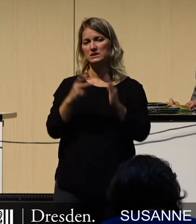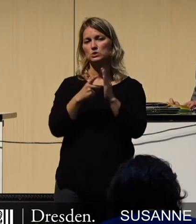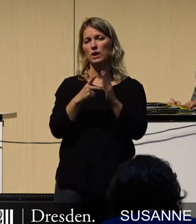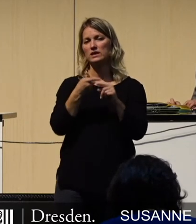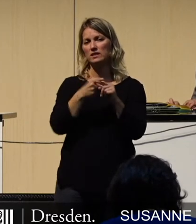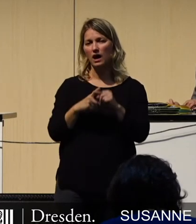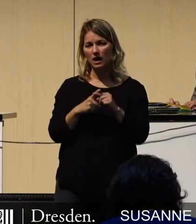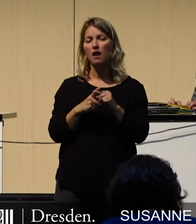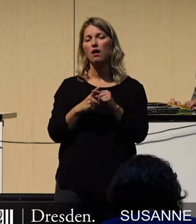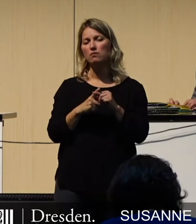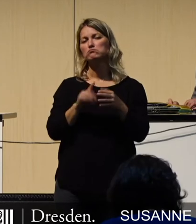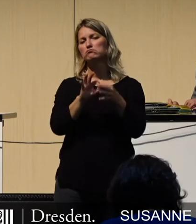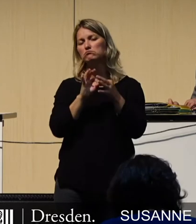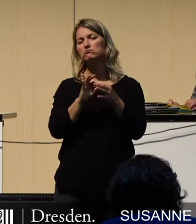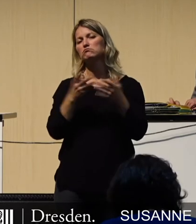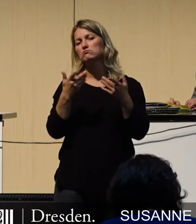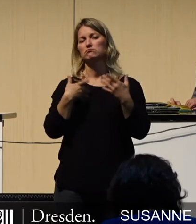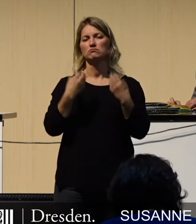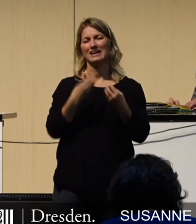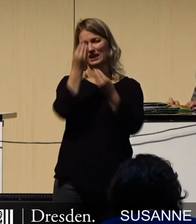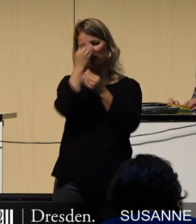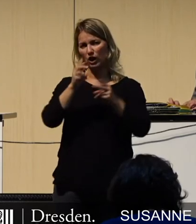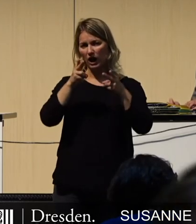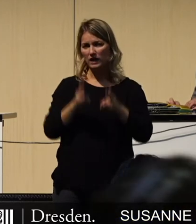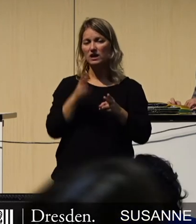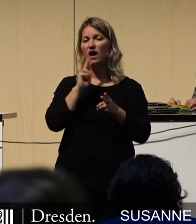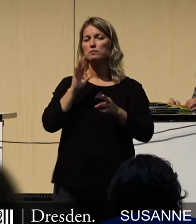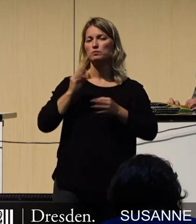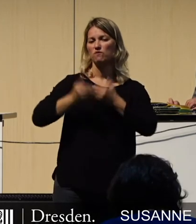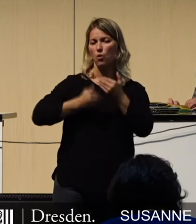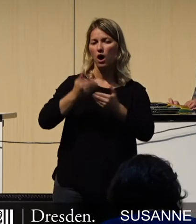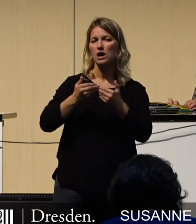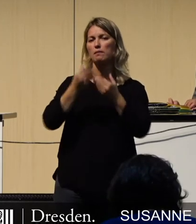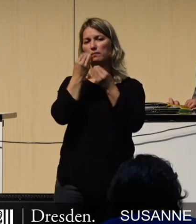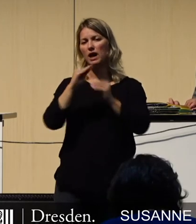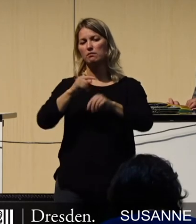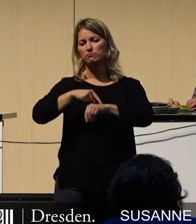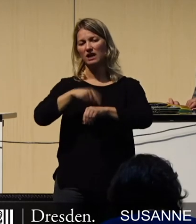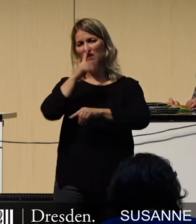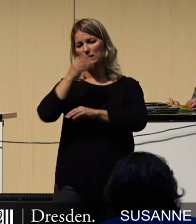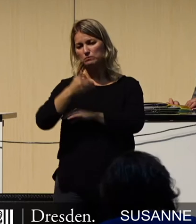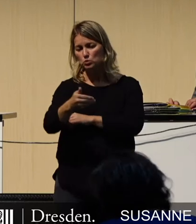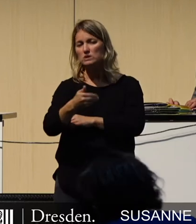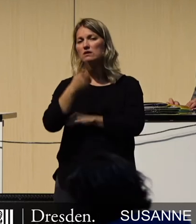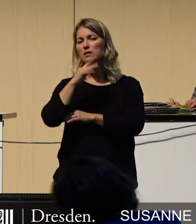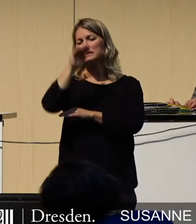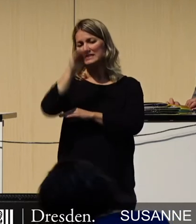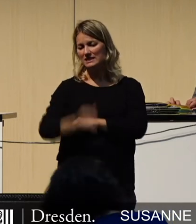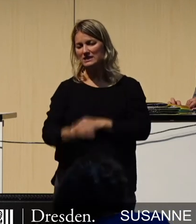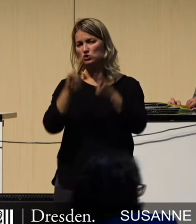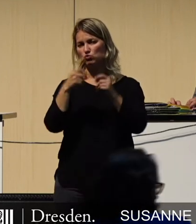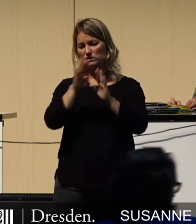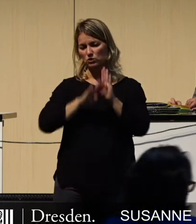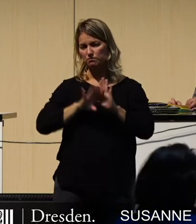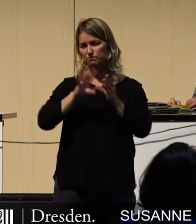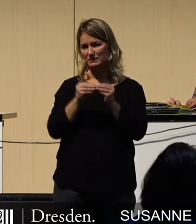Stärkung von Informationsrechten, die Bekanntgabe von Vorhaben. Tippeltappeltur geht es bis zum siebenten Teil, den Schlussvorschriften